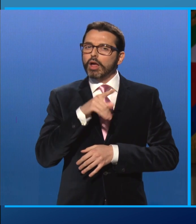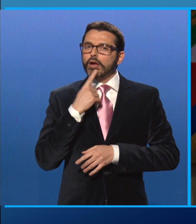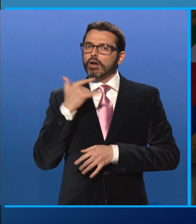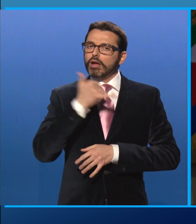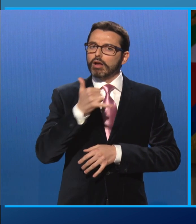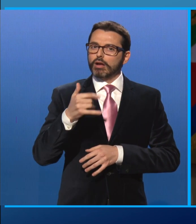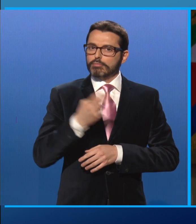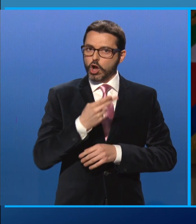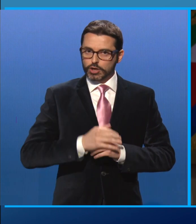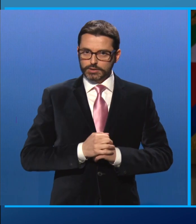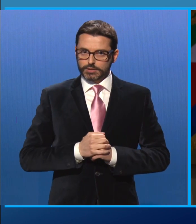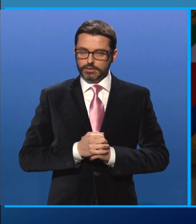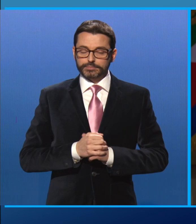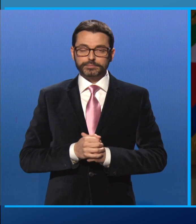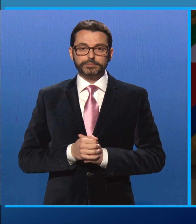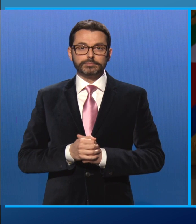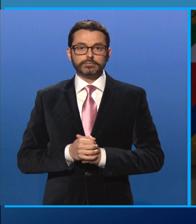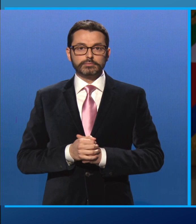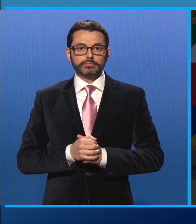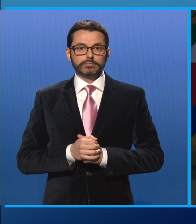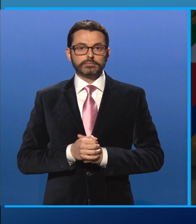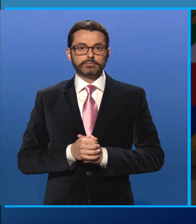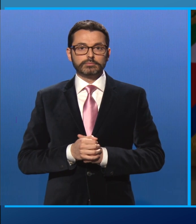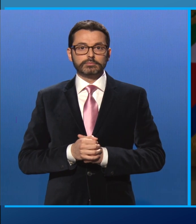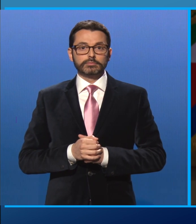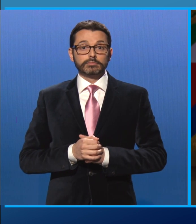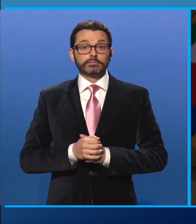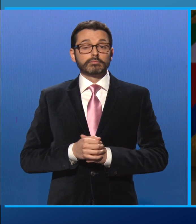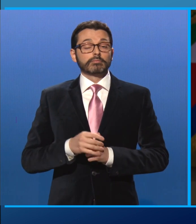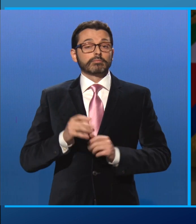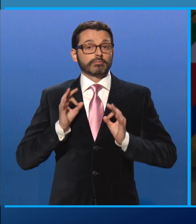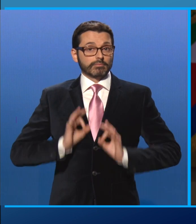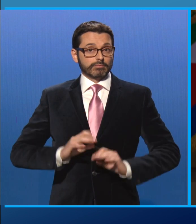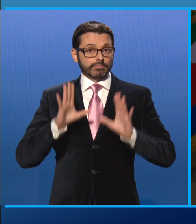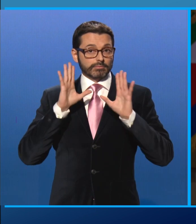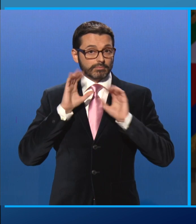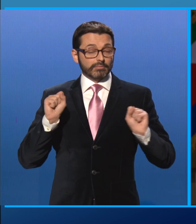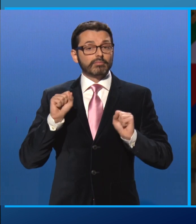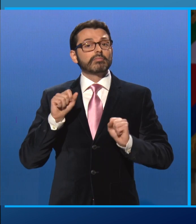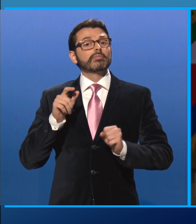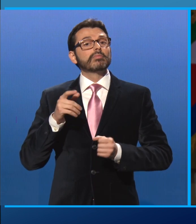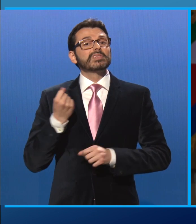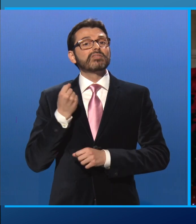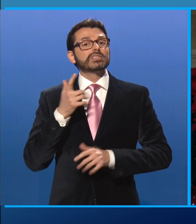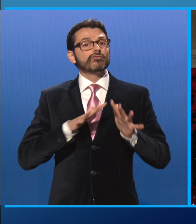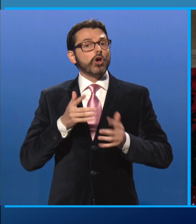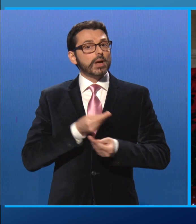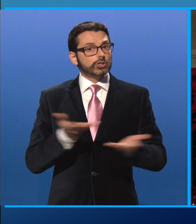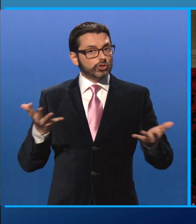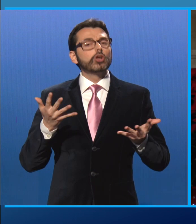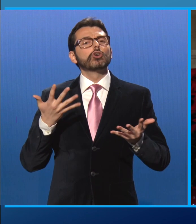Anche l'anno trascorso le nostre Forze dell'Ordine e i nostri servizi di informazione hanno operato con serietà